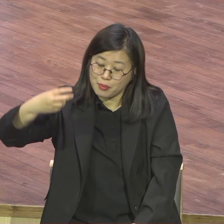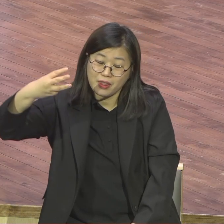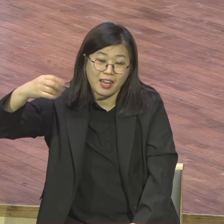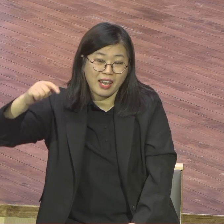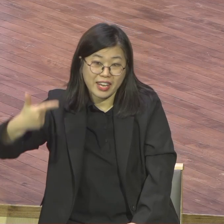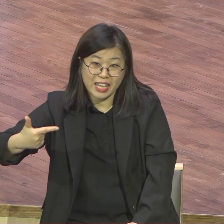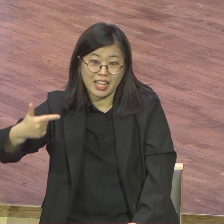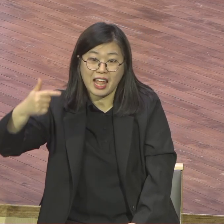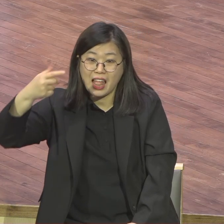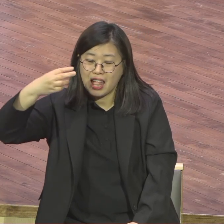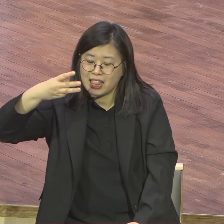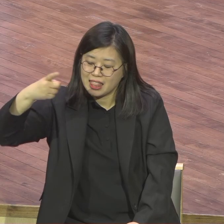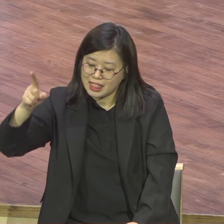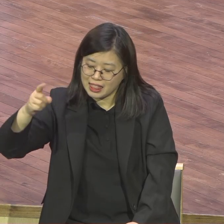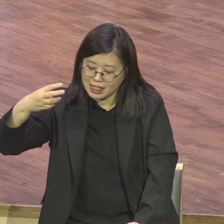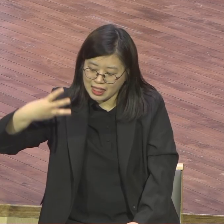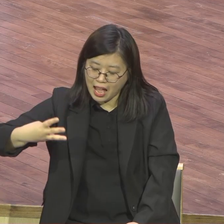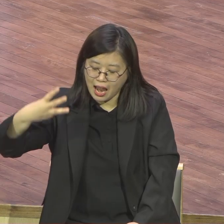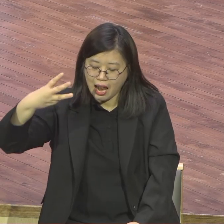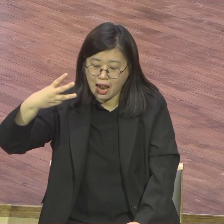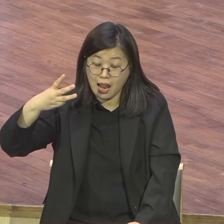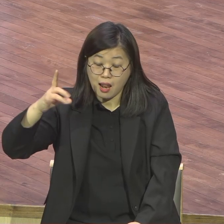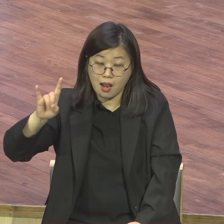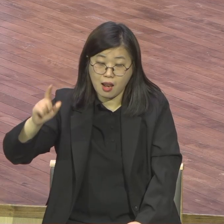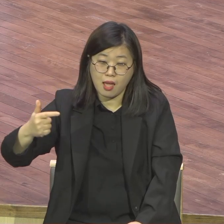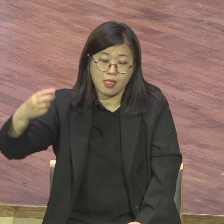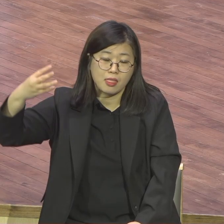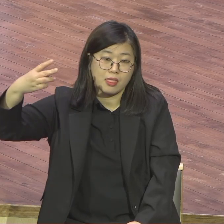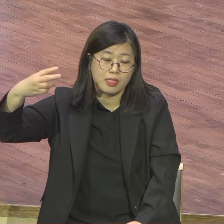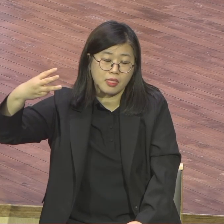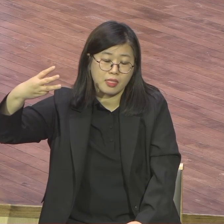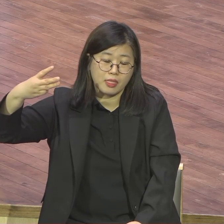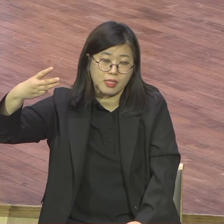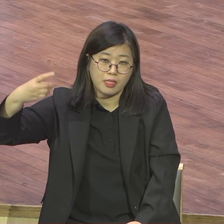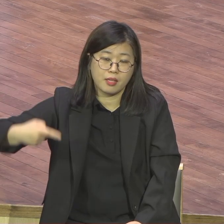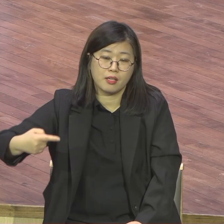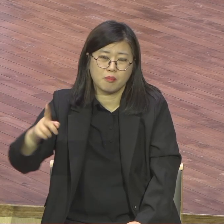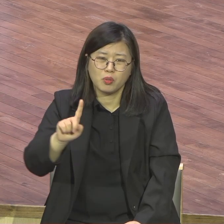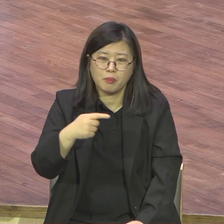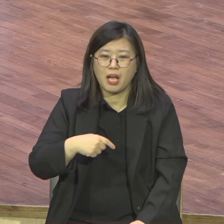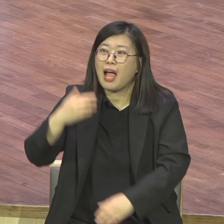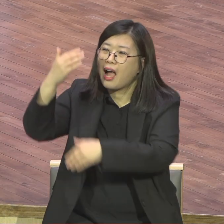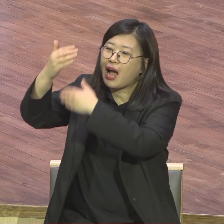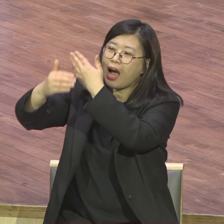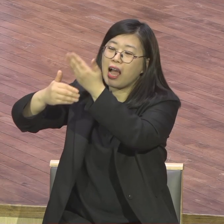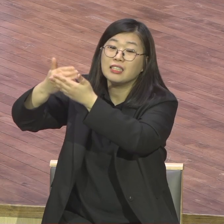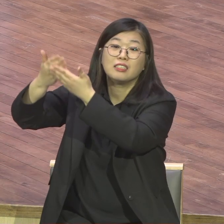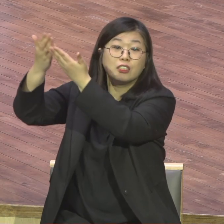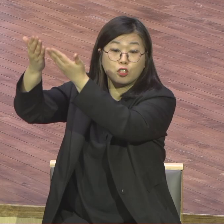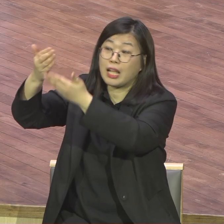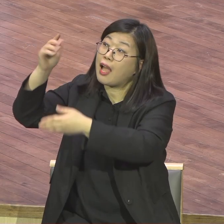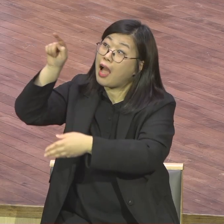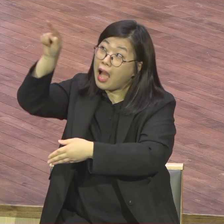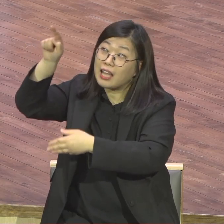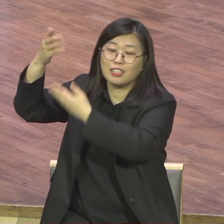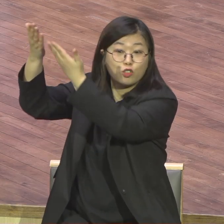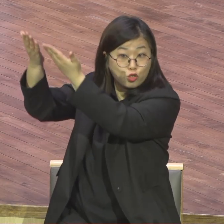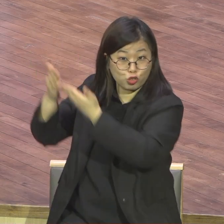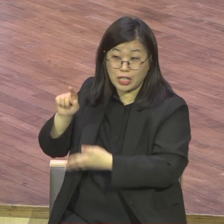하늘에서 나에게 주시는 재능입니다 재능 저건 힘이고요 해븐니 파워